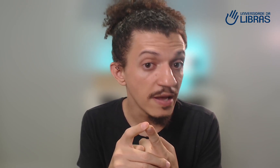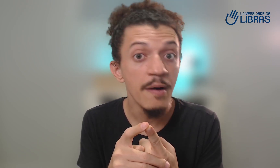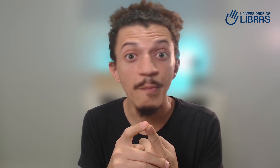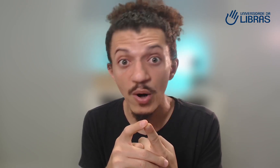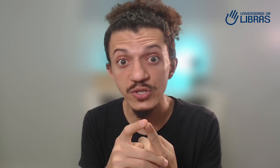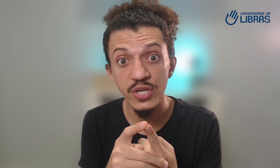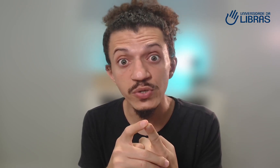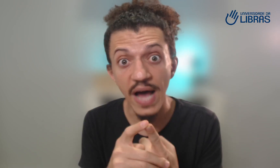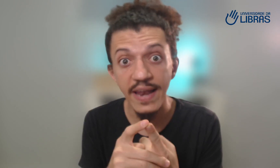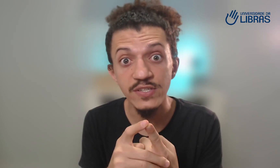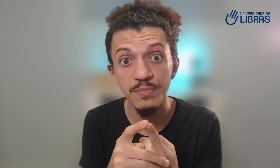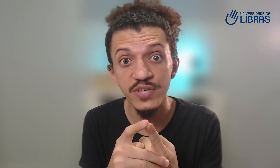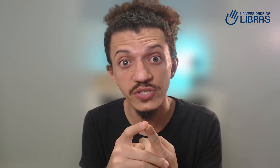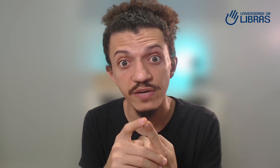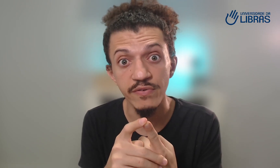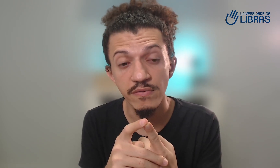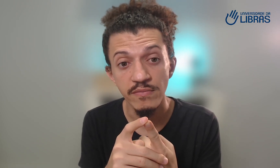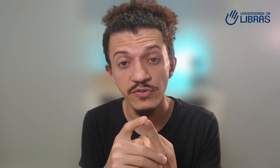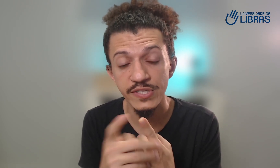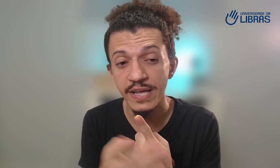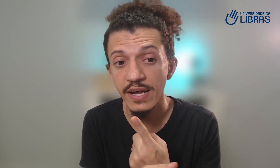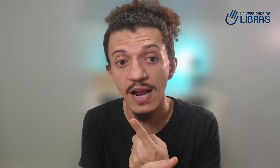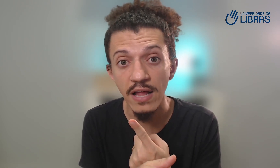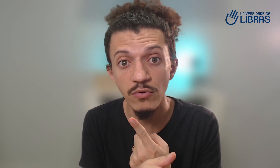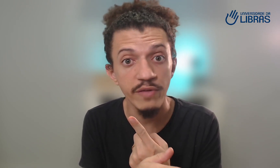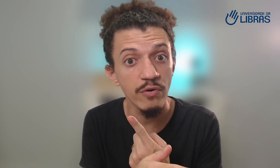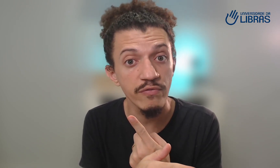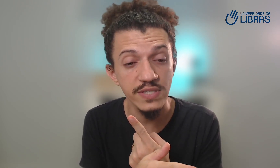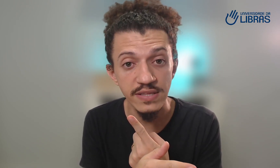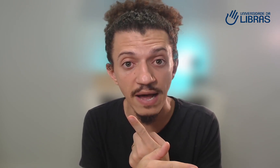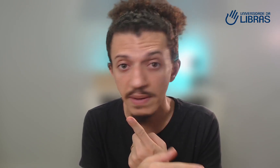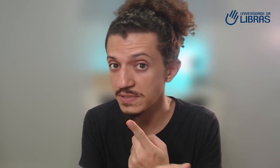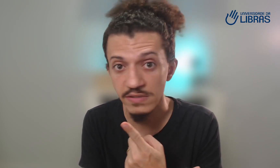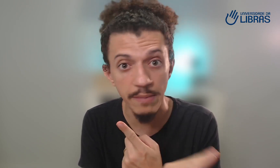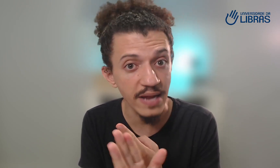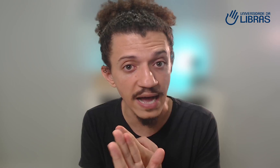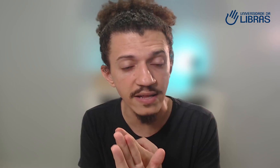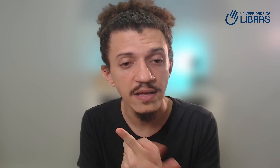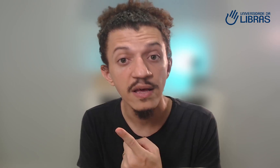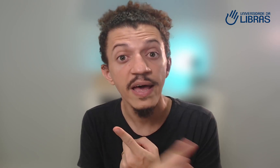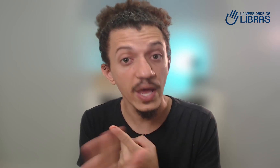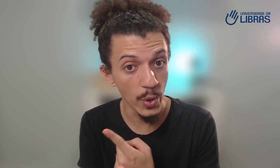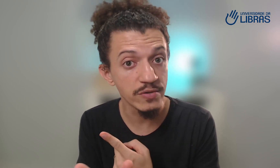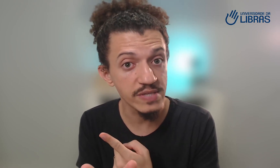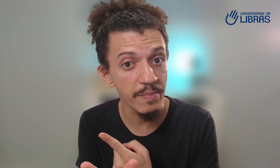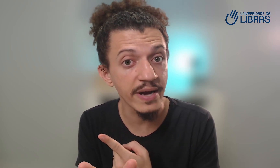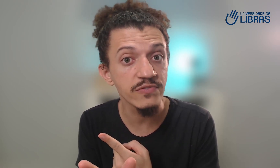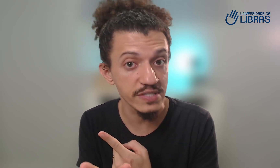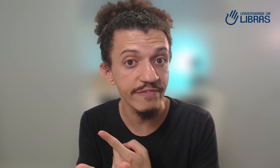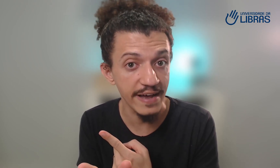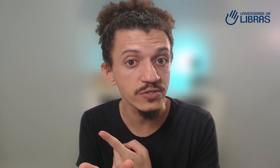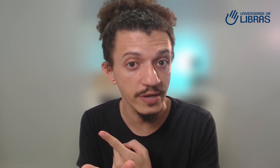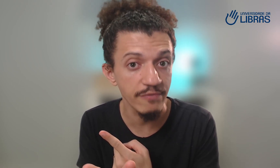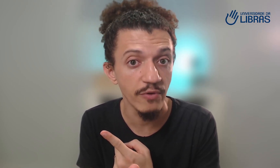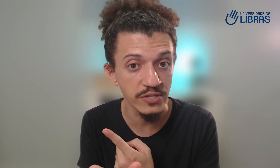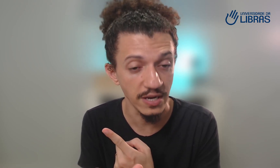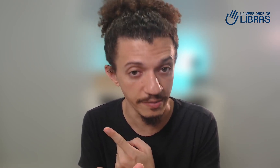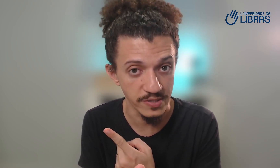pode te ajudar nesse objetivo. Você entra lá no nível que você está, mesmo que você não saiba nada, em oito semanas você vai se tornar fluente na Libras.